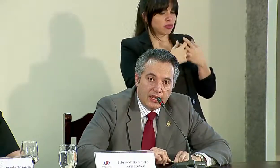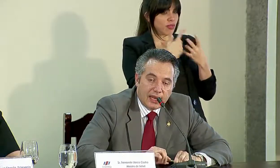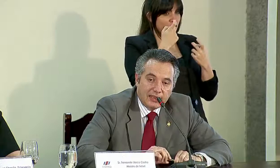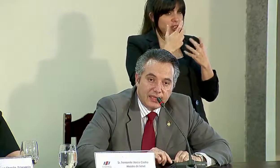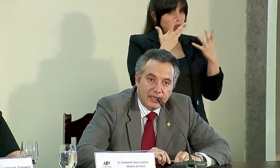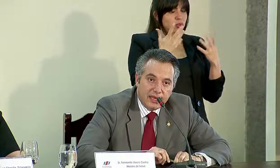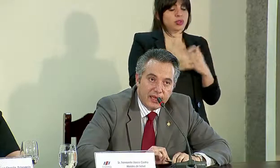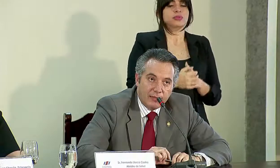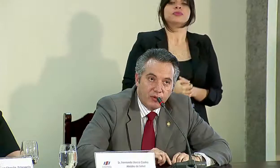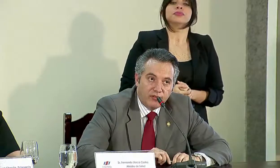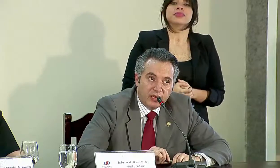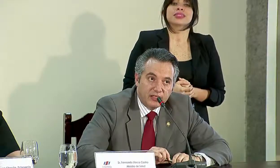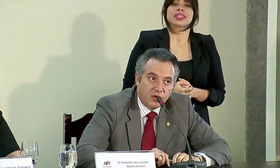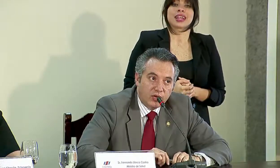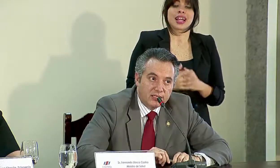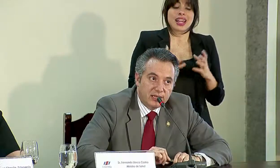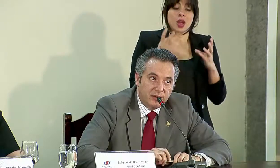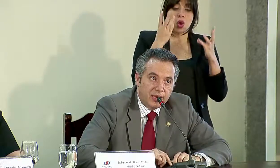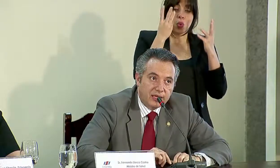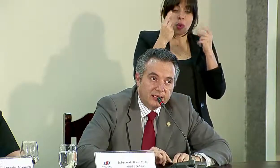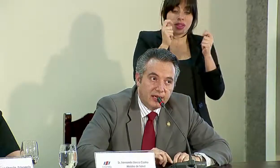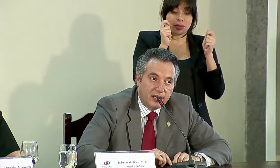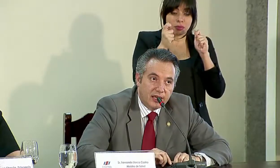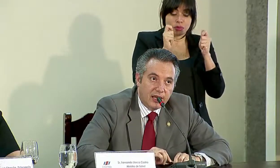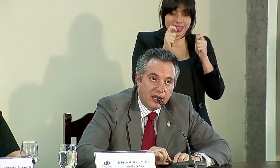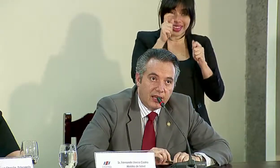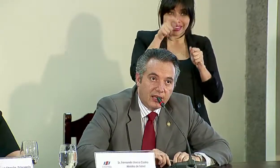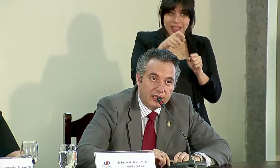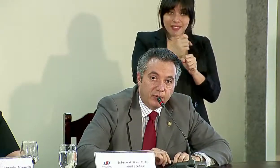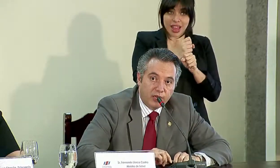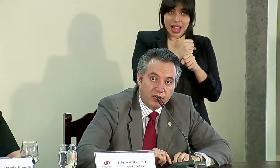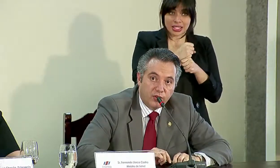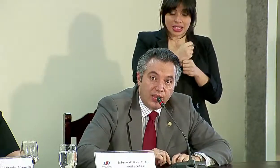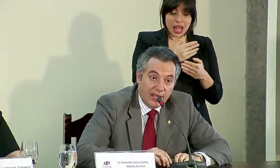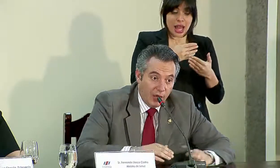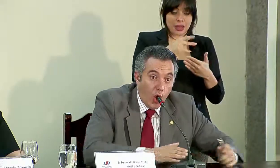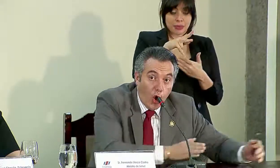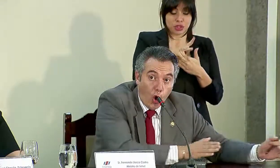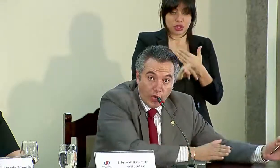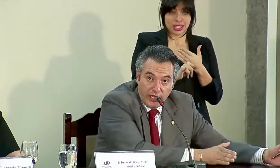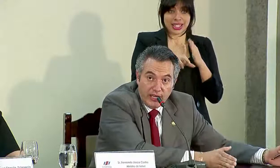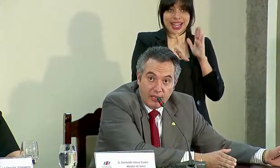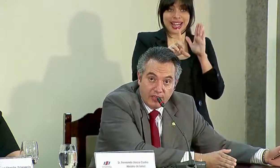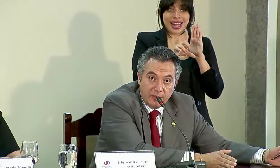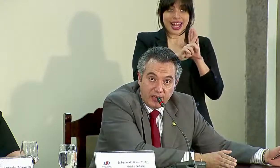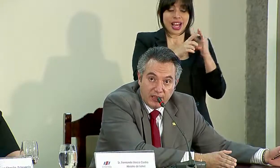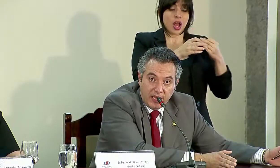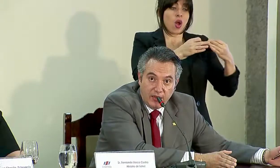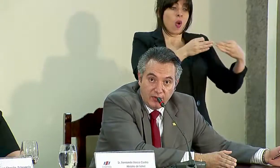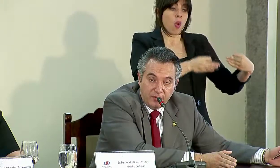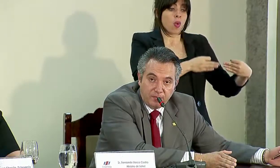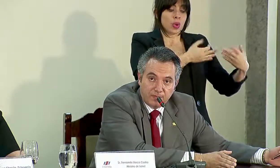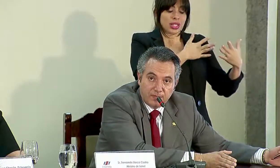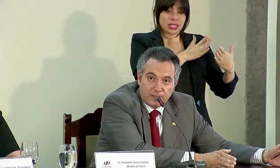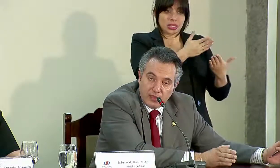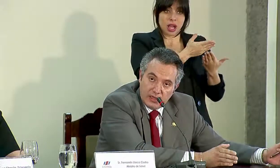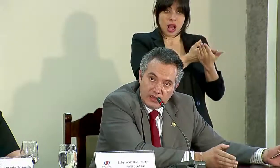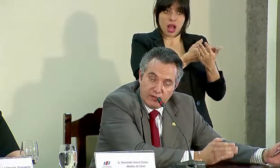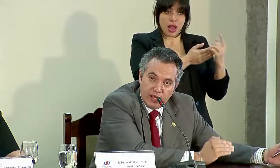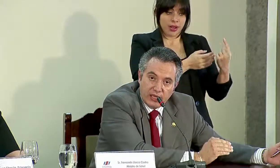La cantidad de modificaciones que habría que hacerle al anteproyecto de ley originalmente planteado